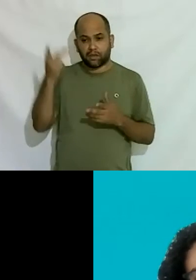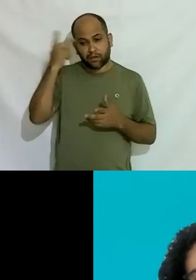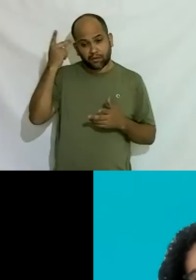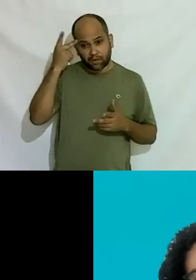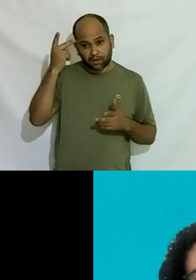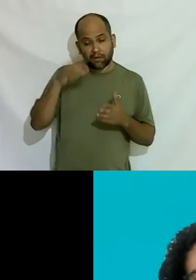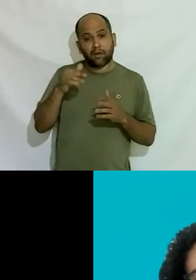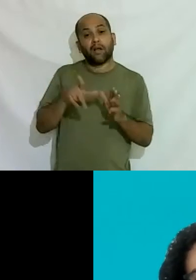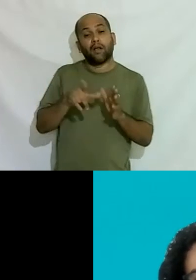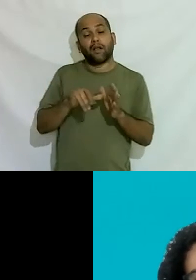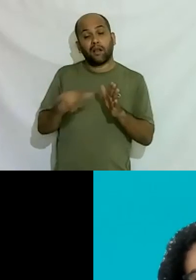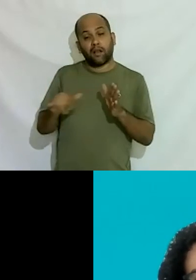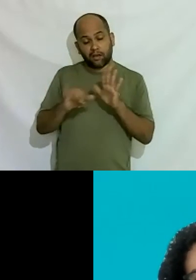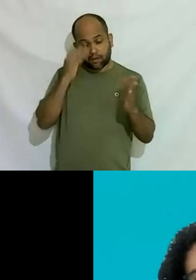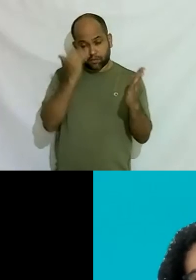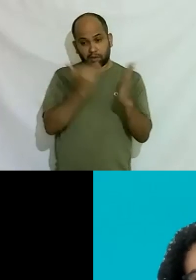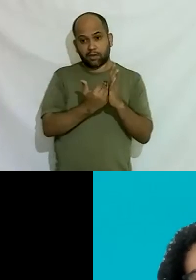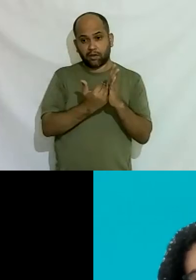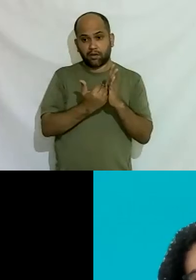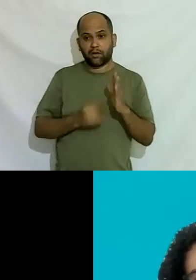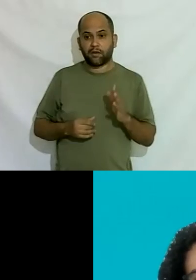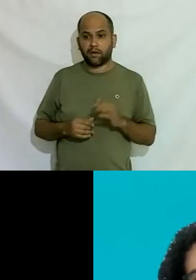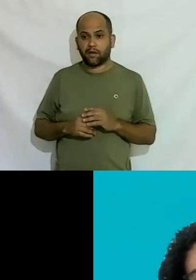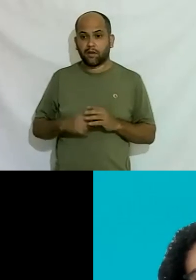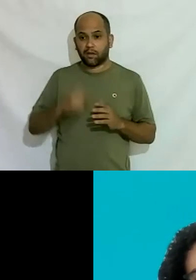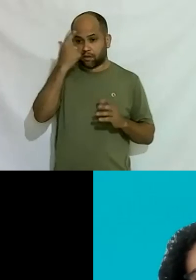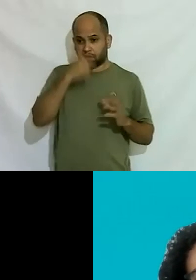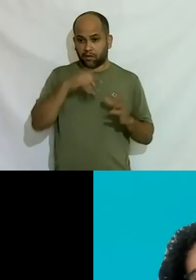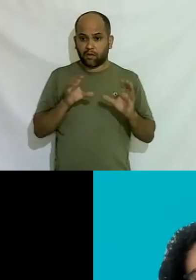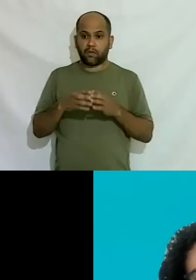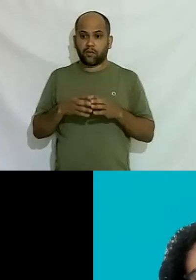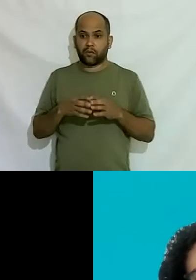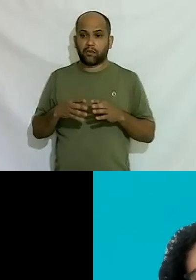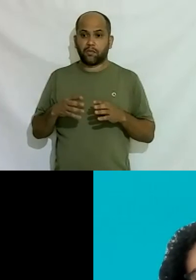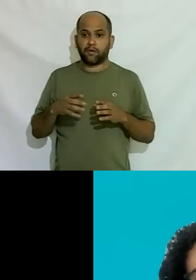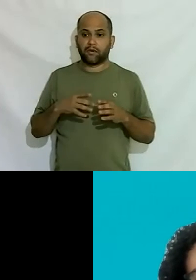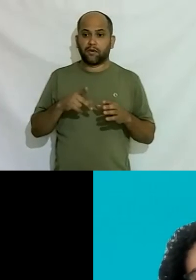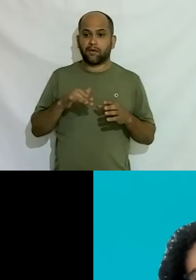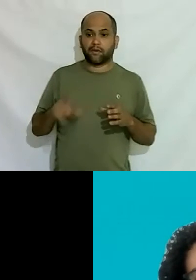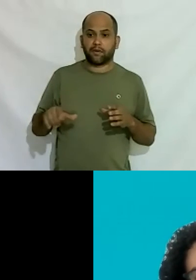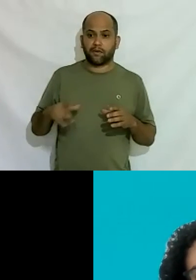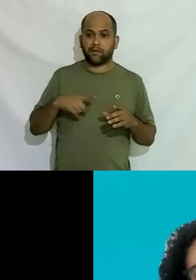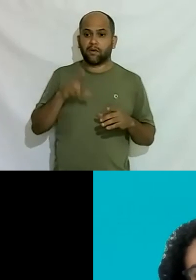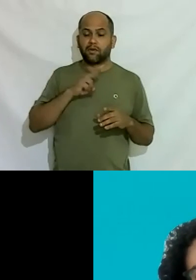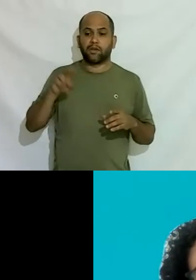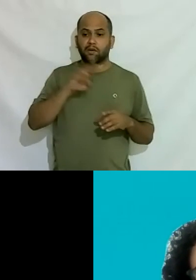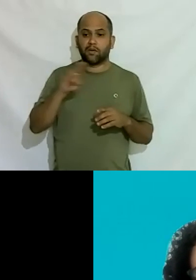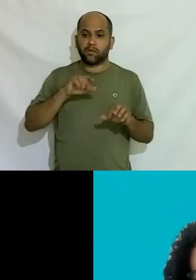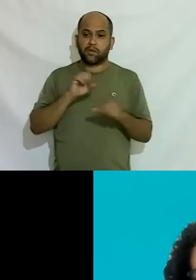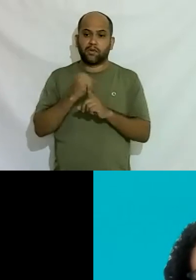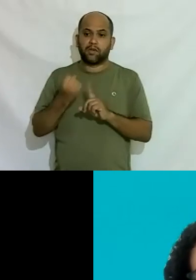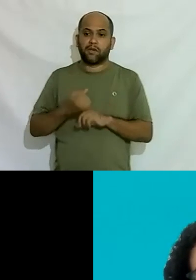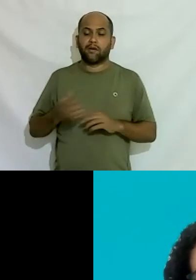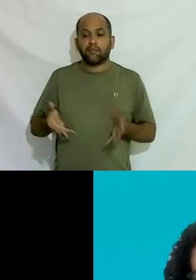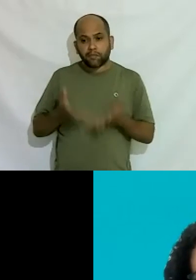seguidas são observadas com muito rigor eu sou da comissão se alguém discriminar uma pessoa não deixar usar o nome social a gente vai para cima já fiz